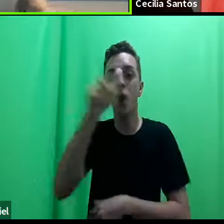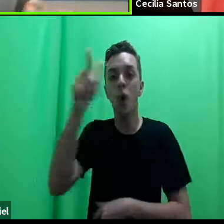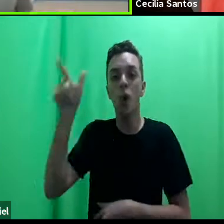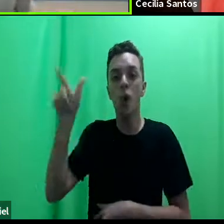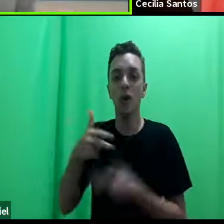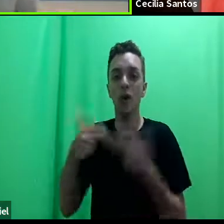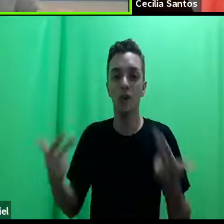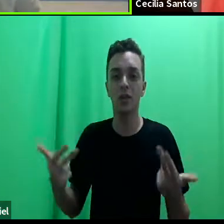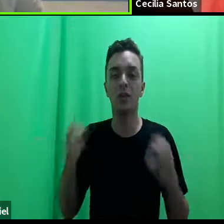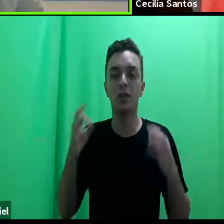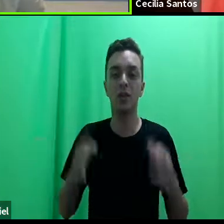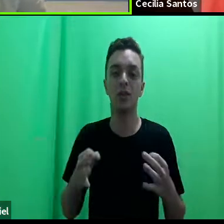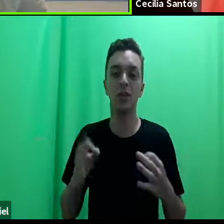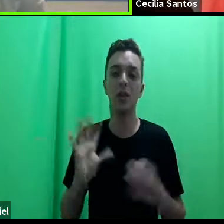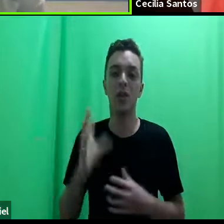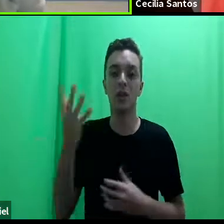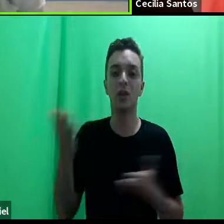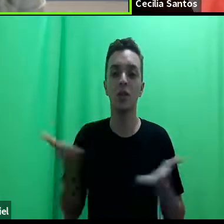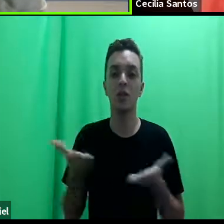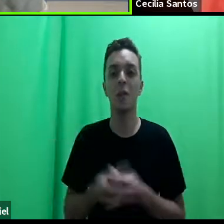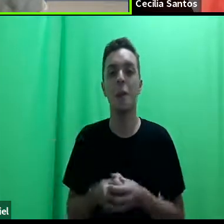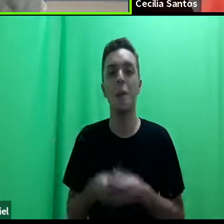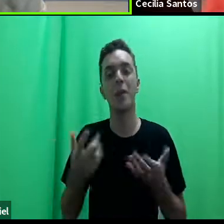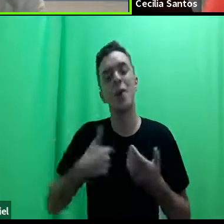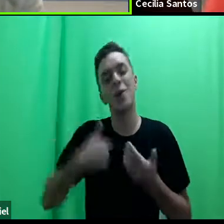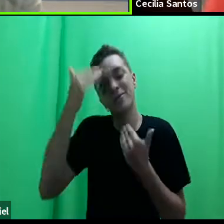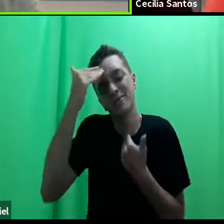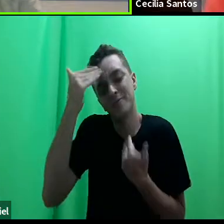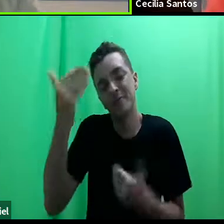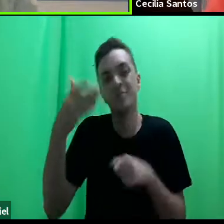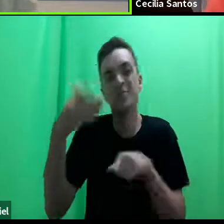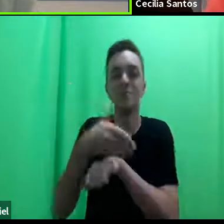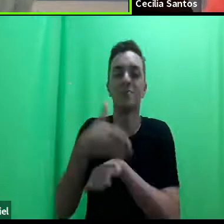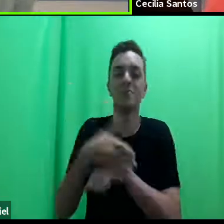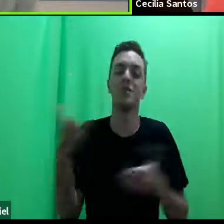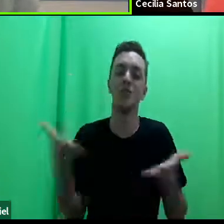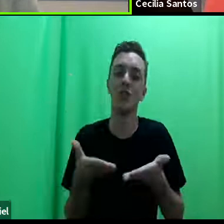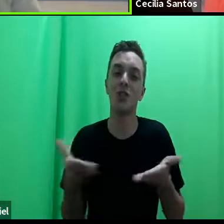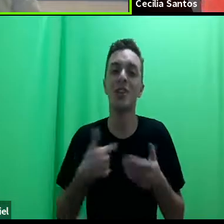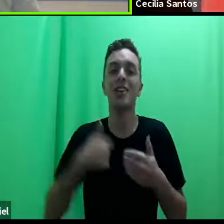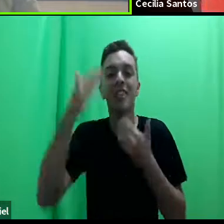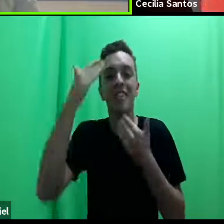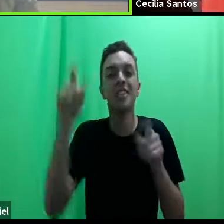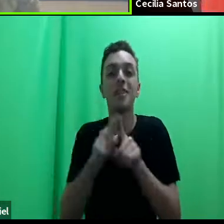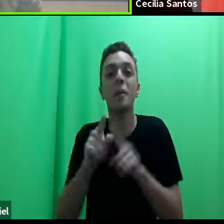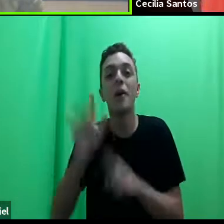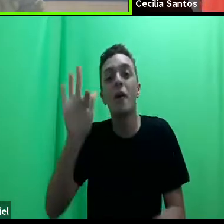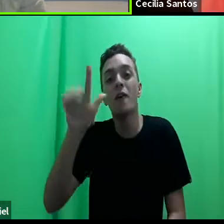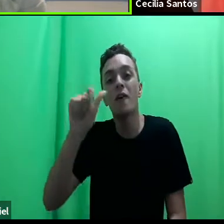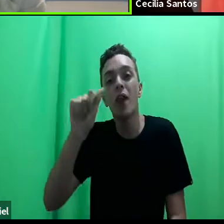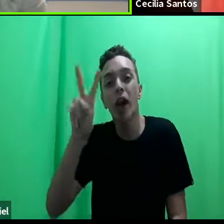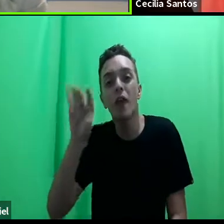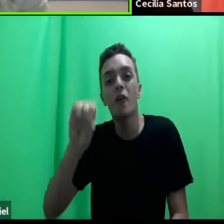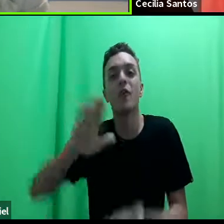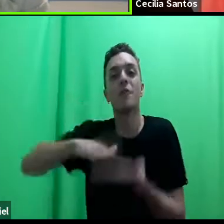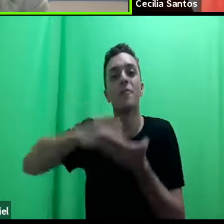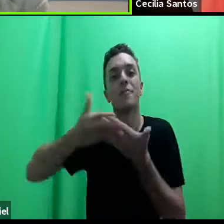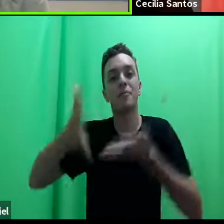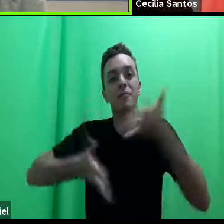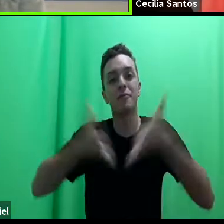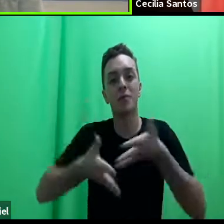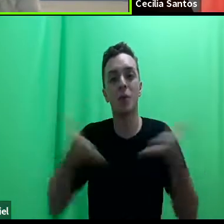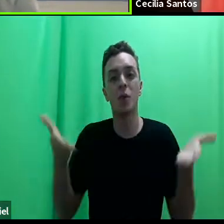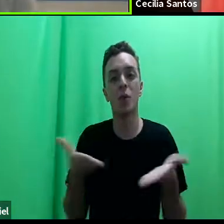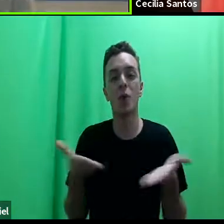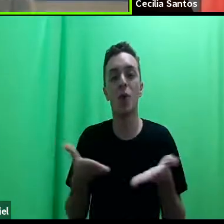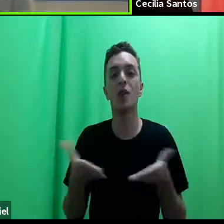acontecendo. Então, super te agradeço a participação, agradeço ao Flávio que está aqui fazendo a nossa interpretação em Libras